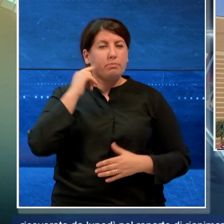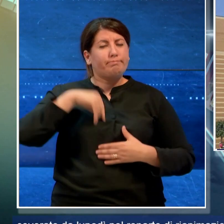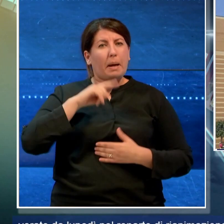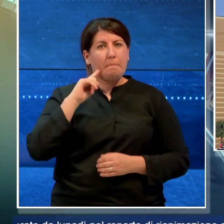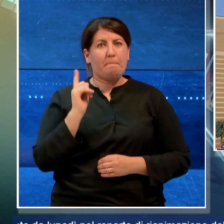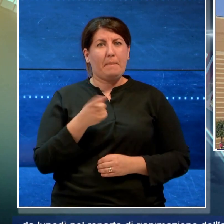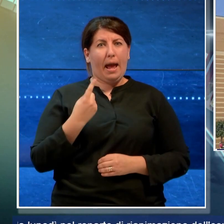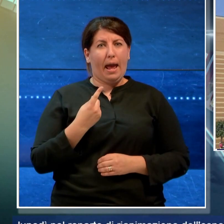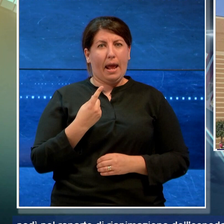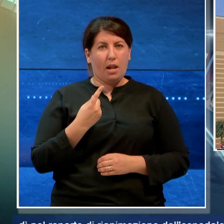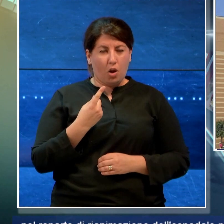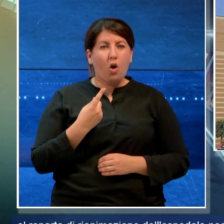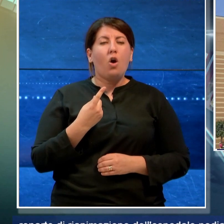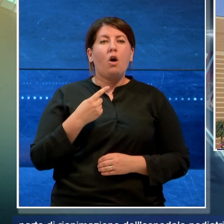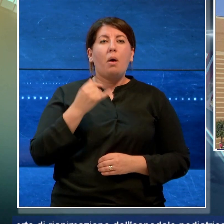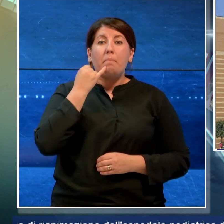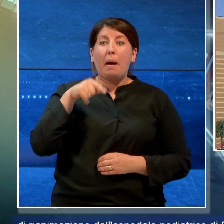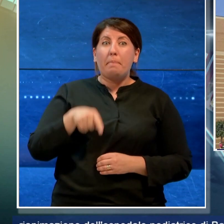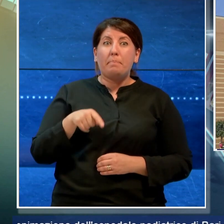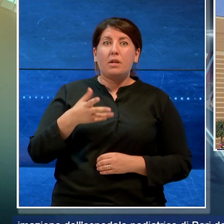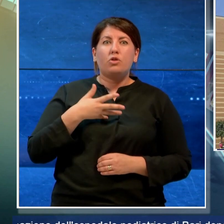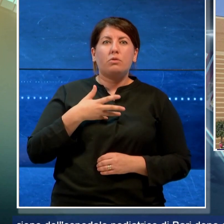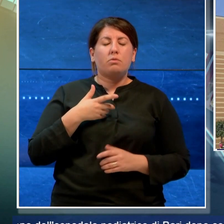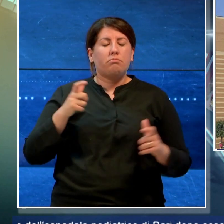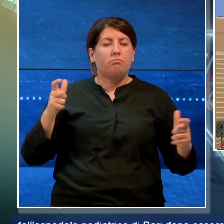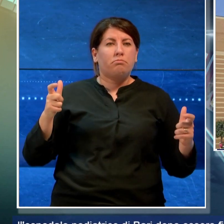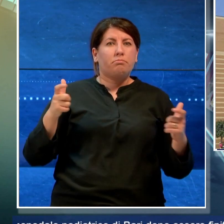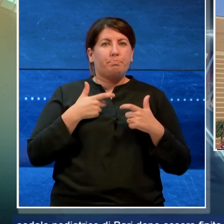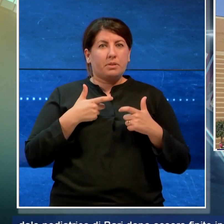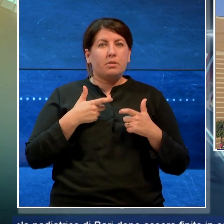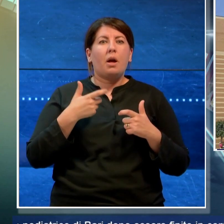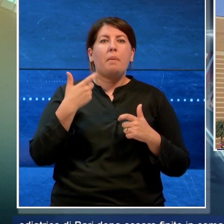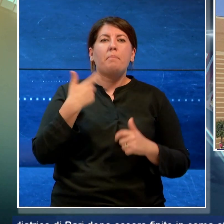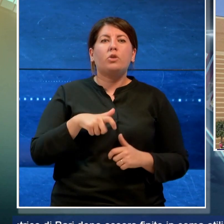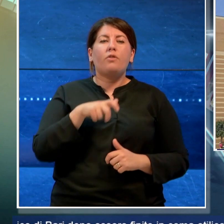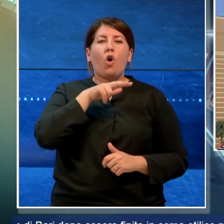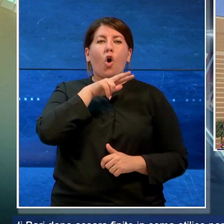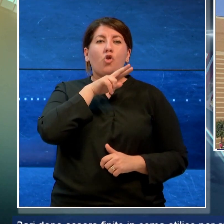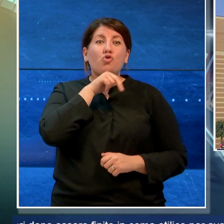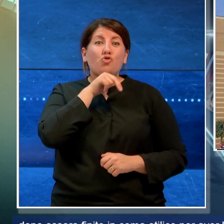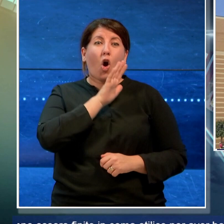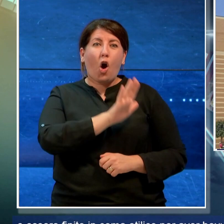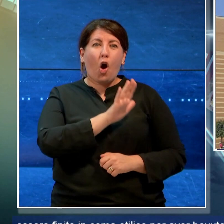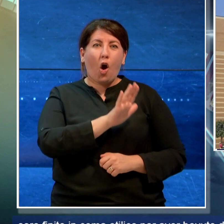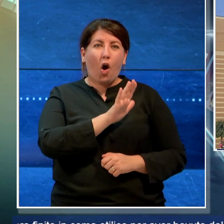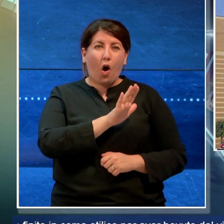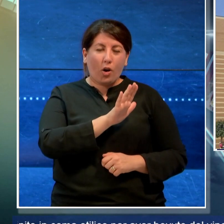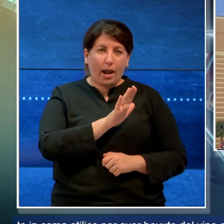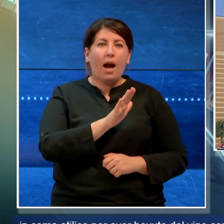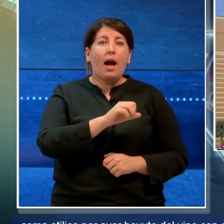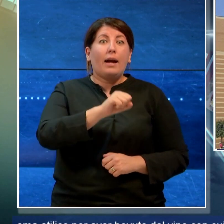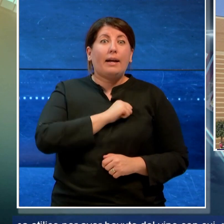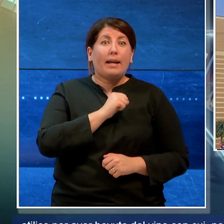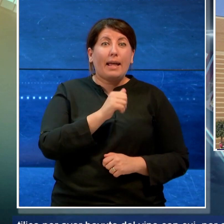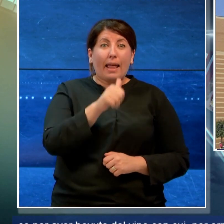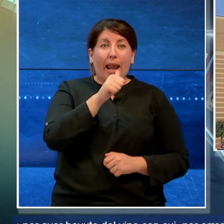finito in coma etilico per aver bevuto del vino con cui per errore sua nonna aveva preparato il